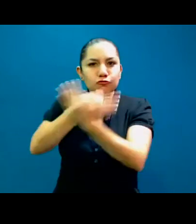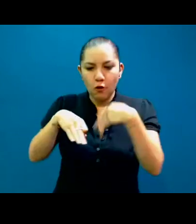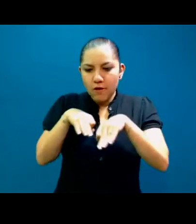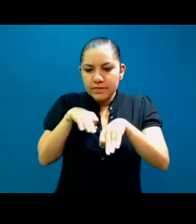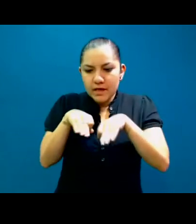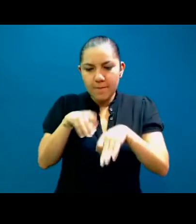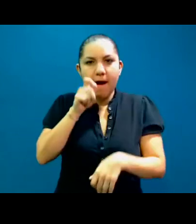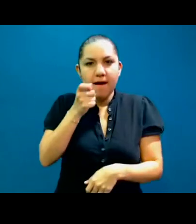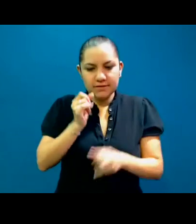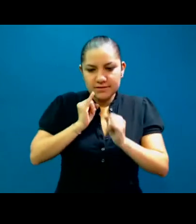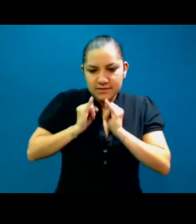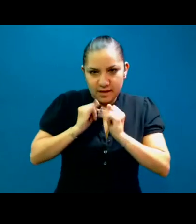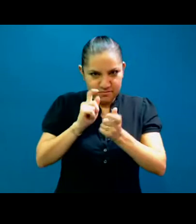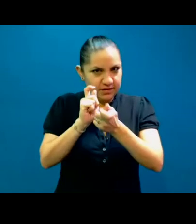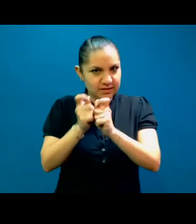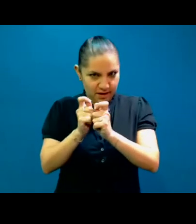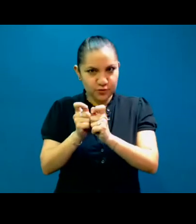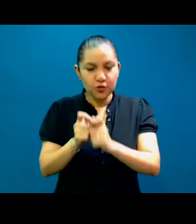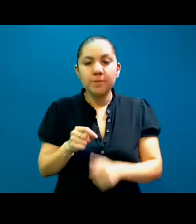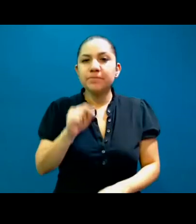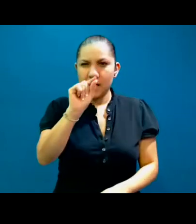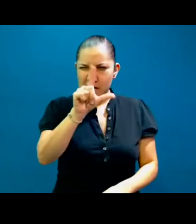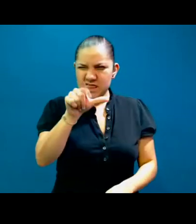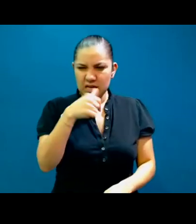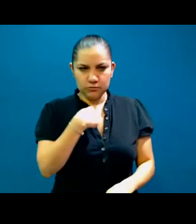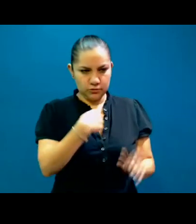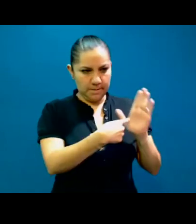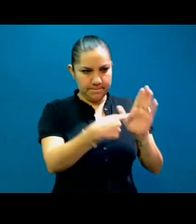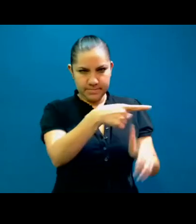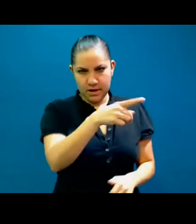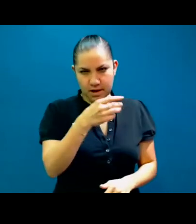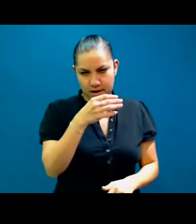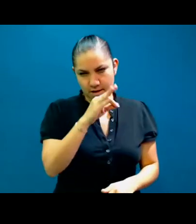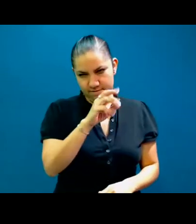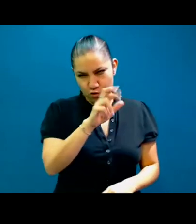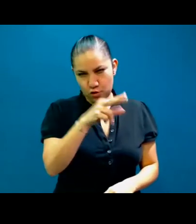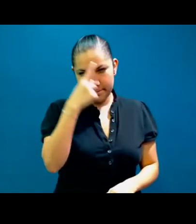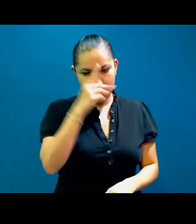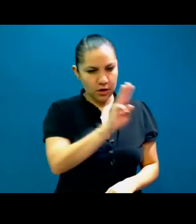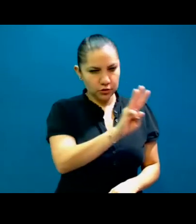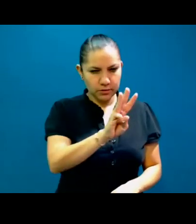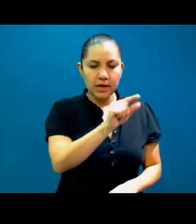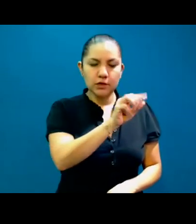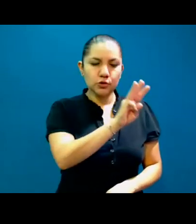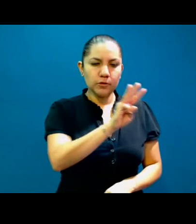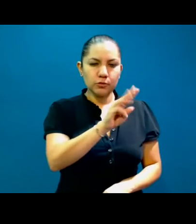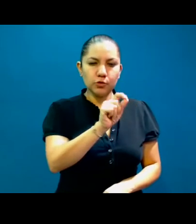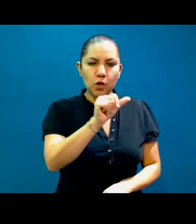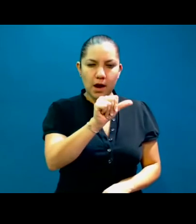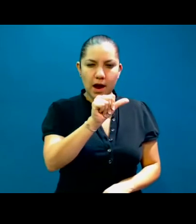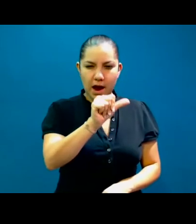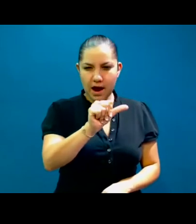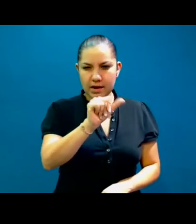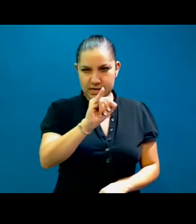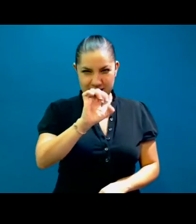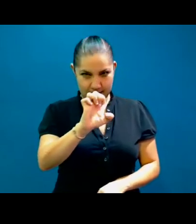le voy a compartir a Flor en su momento nuestra página web que es doble B doble B punto A A I T E este para que